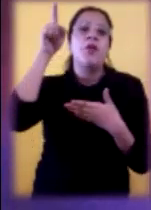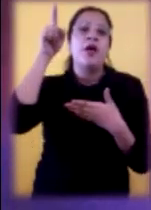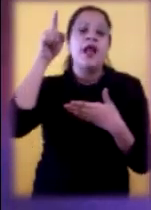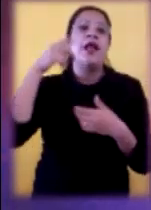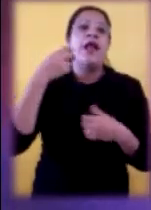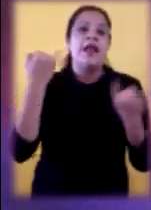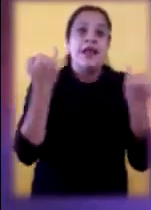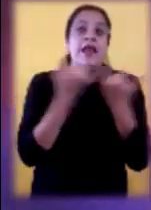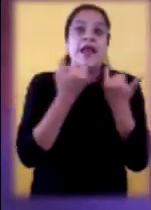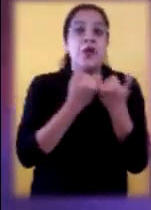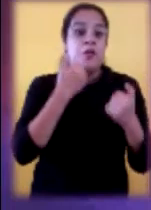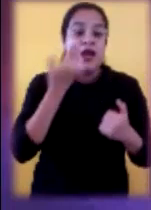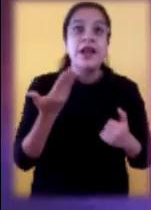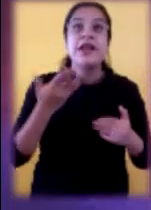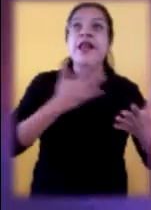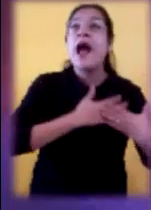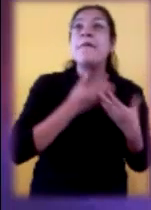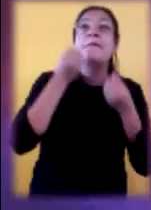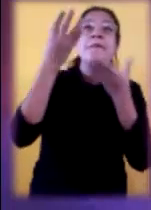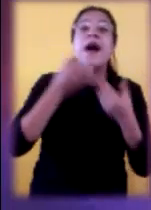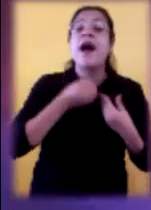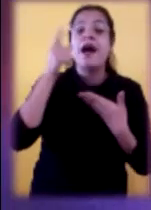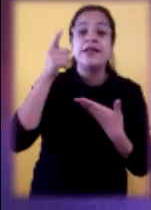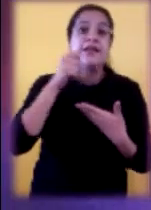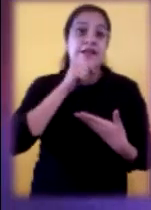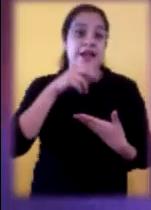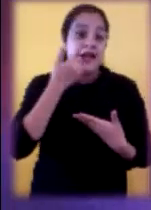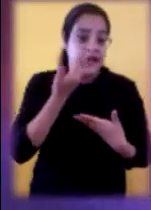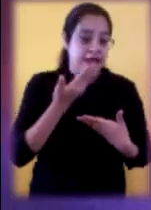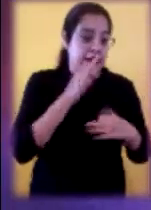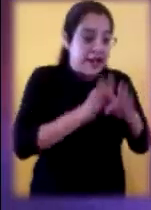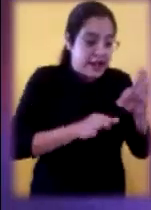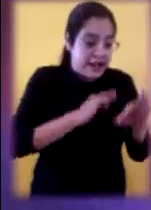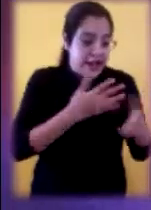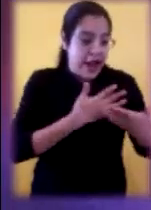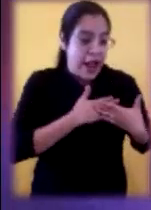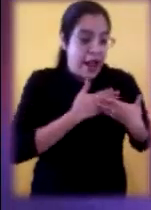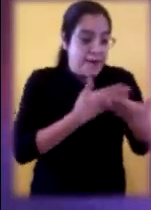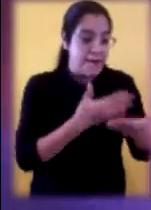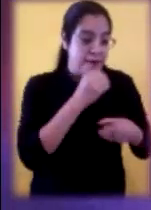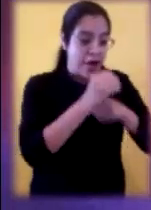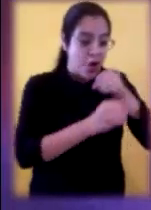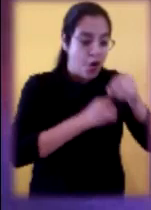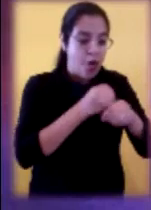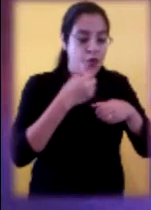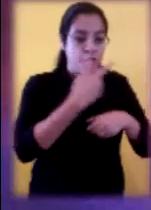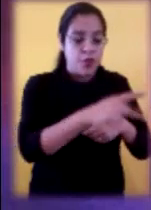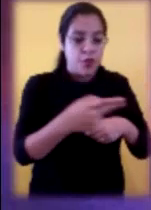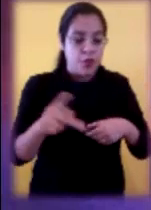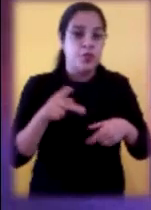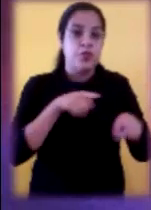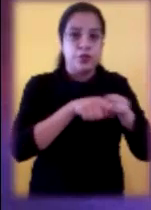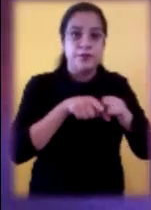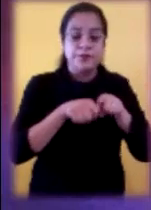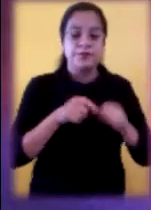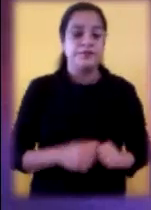manos, buscará espontáneamente responder con el mismo amor. Y también procurará manifestar en la práctica